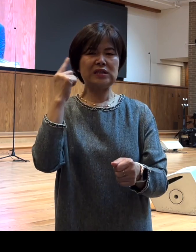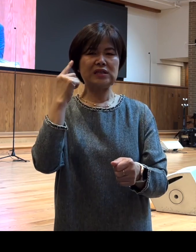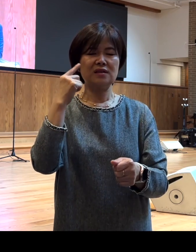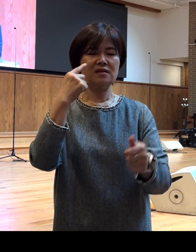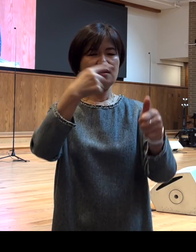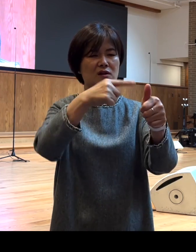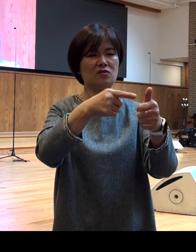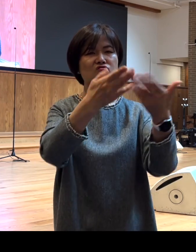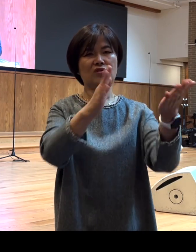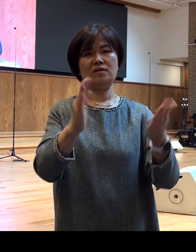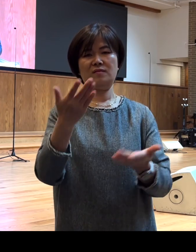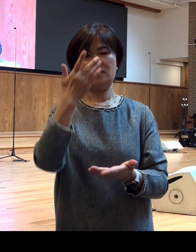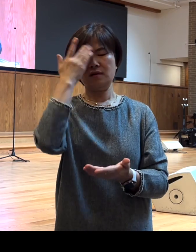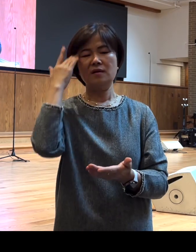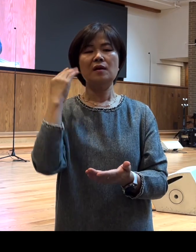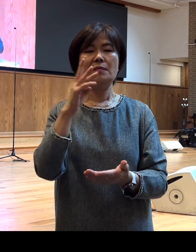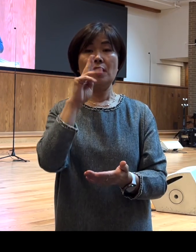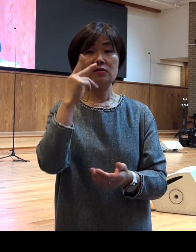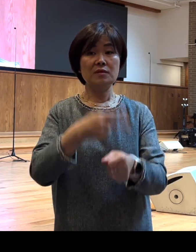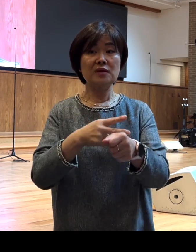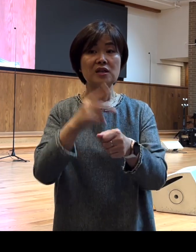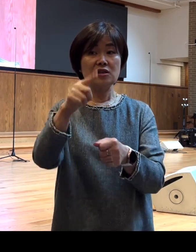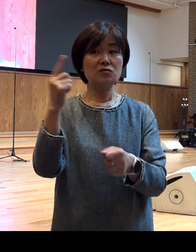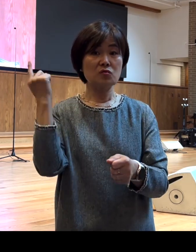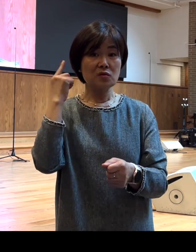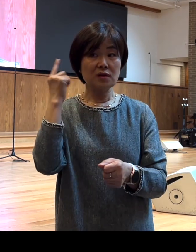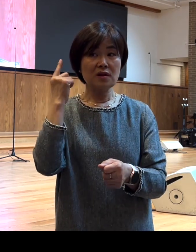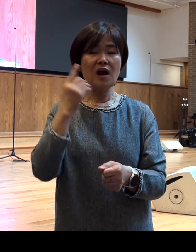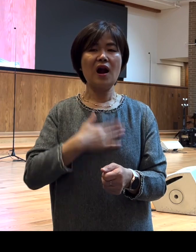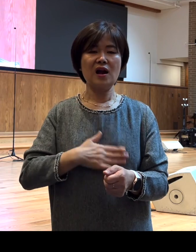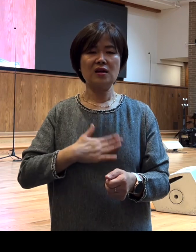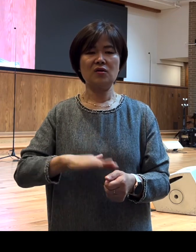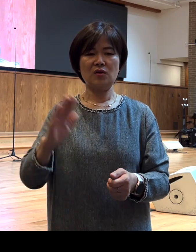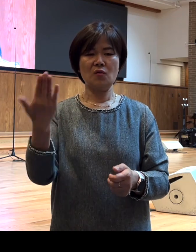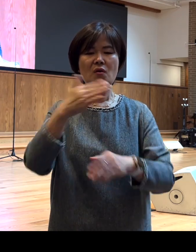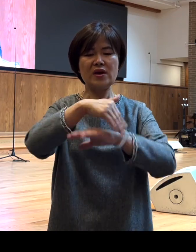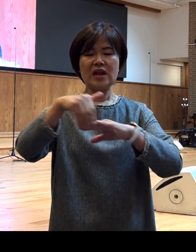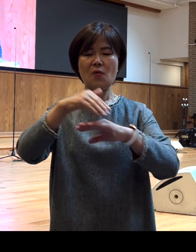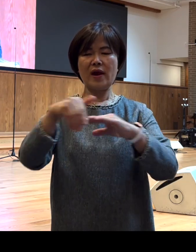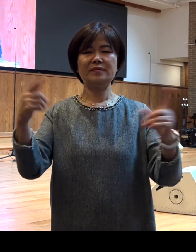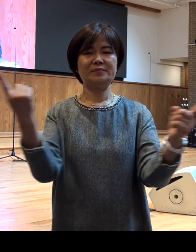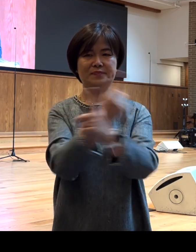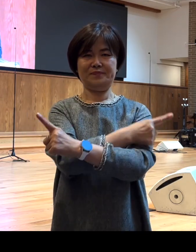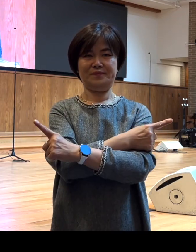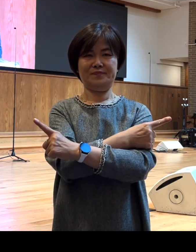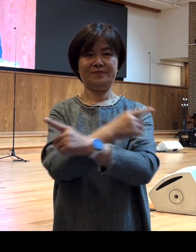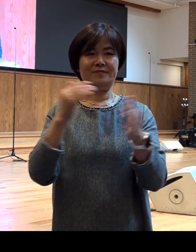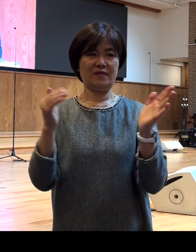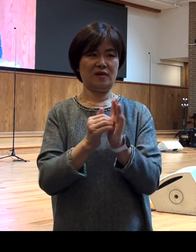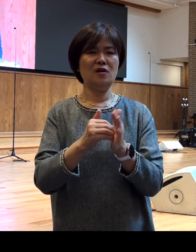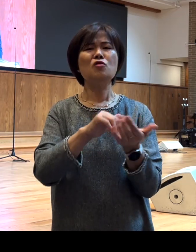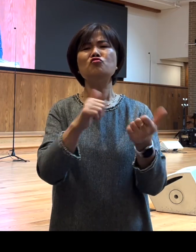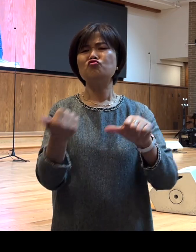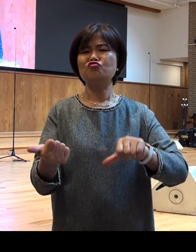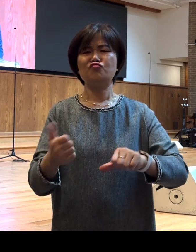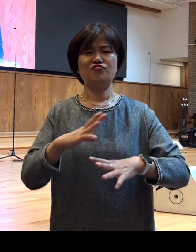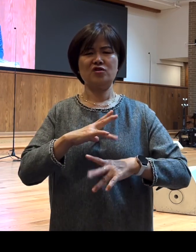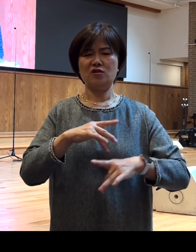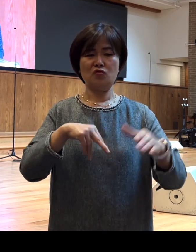그럼 그런데 바울이 이 소식을 듣고 계획을 바꾸었습니다 죽음이 두려워서 도망간 것입니까